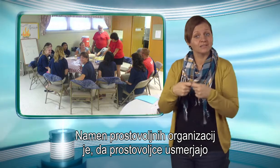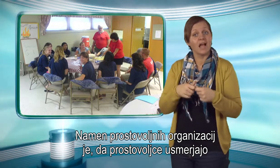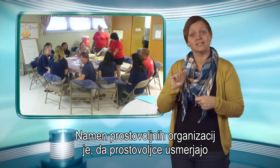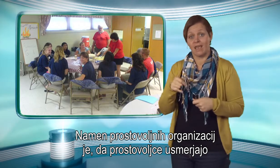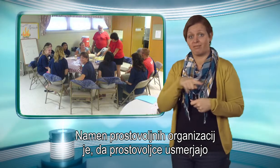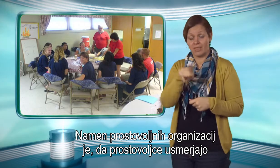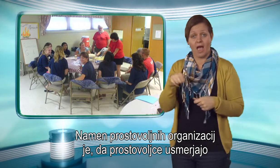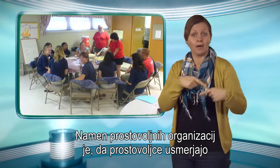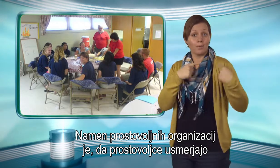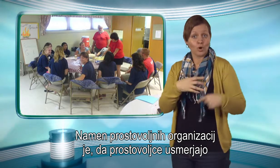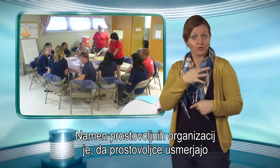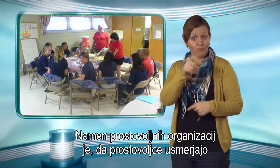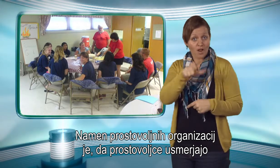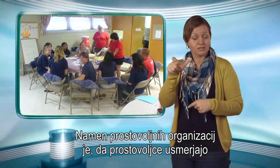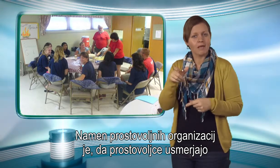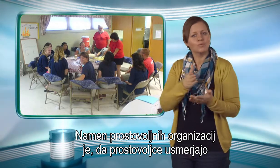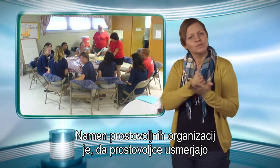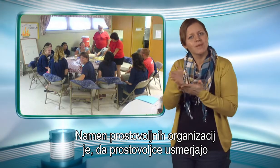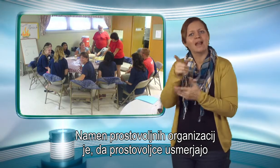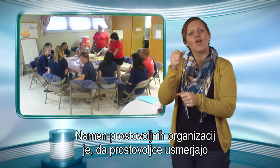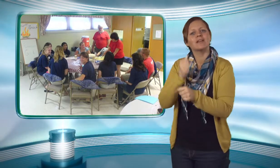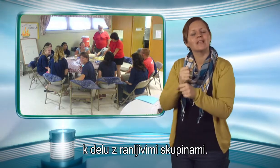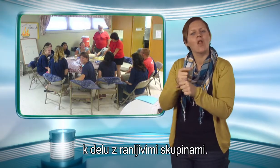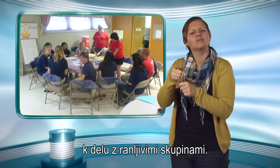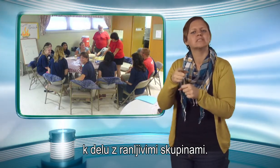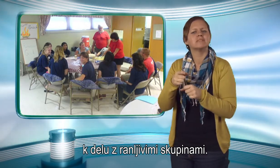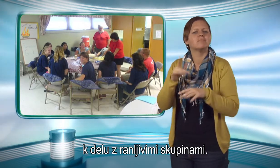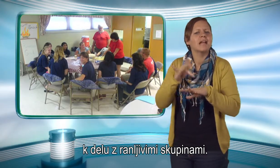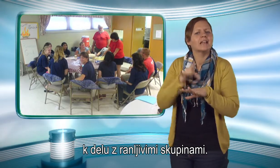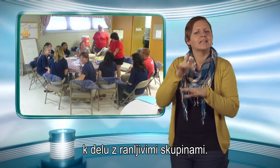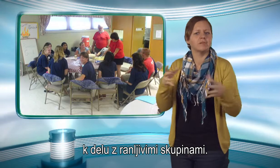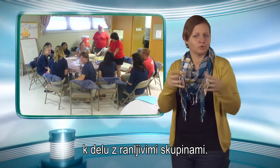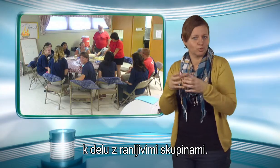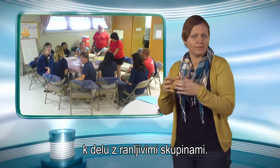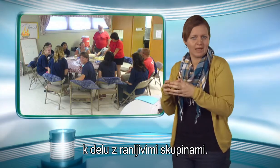organizacij je, da prostovoljce usmerjajo k delu z renljivimi skupinami.